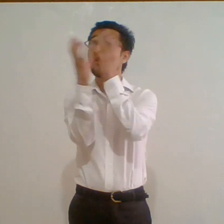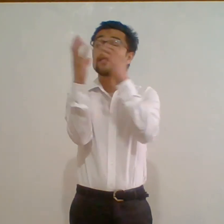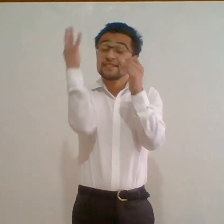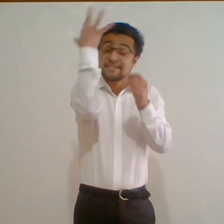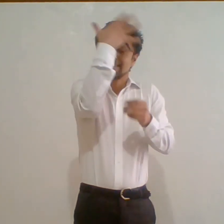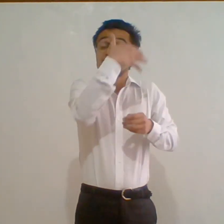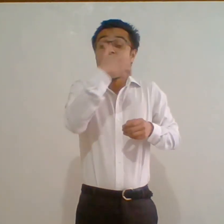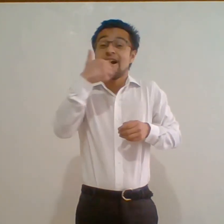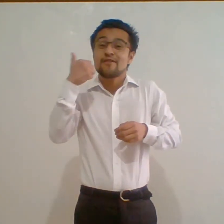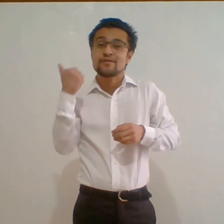Extraordinario Extraordinario